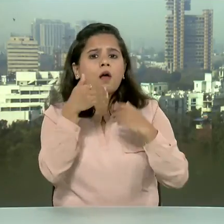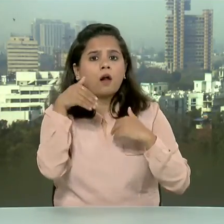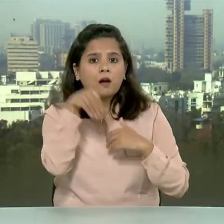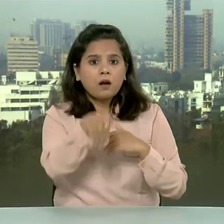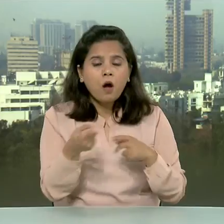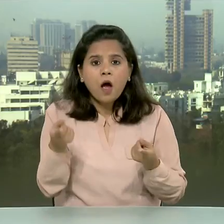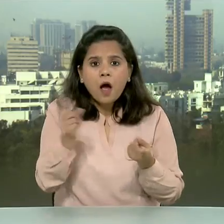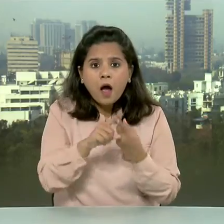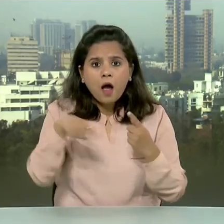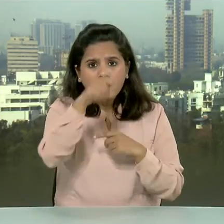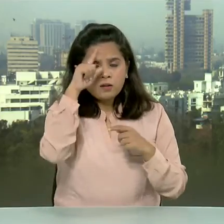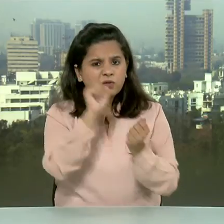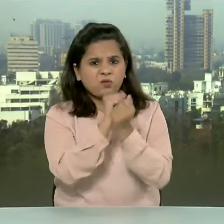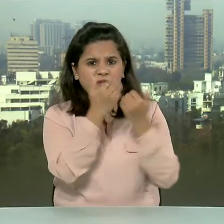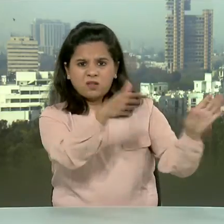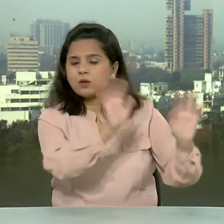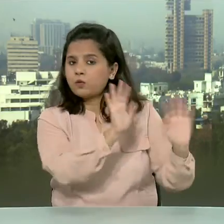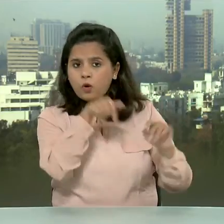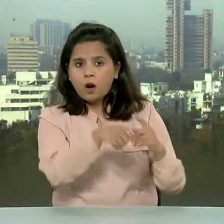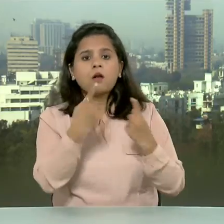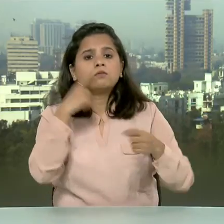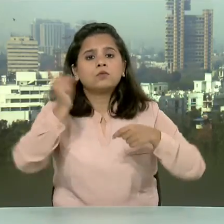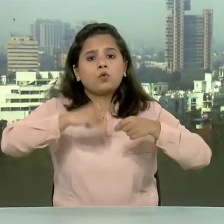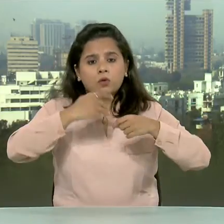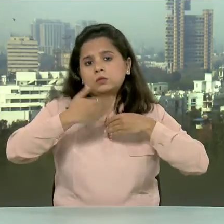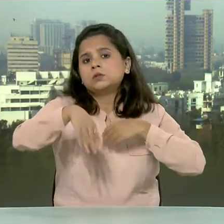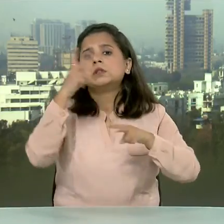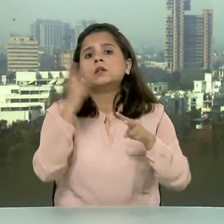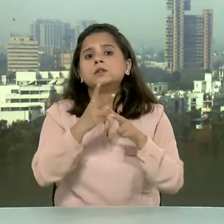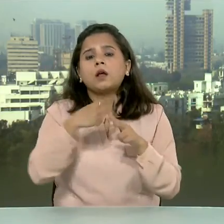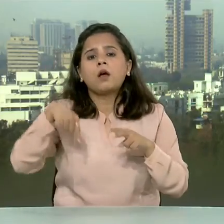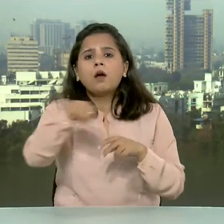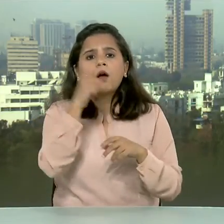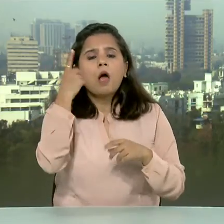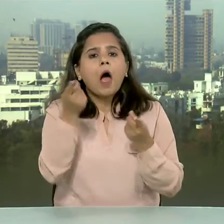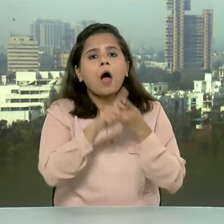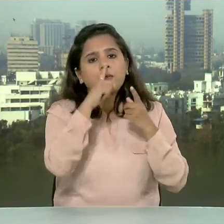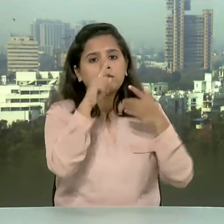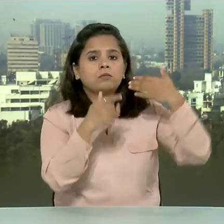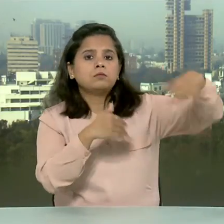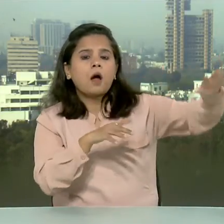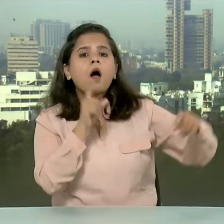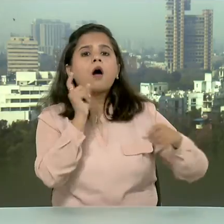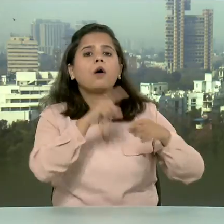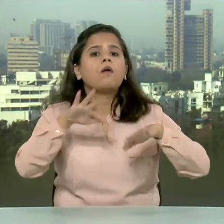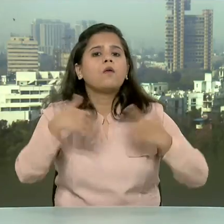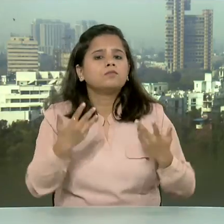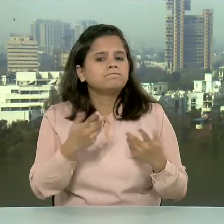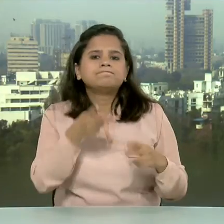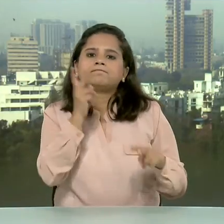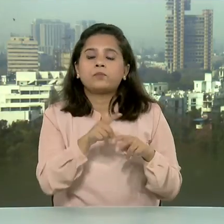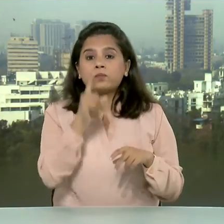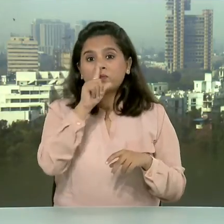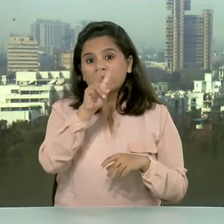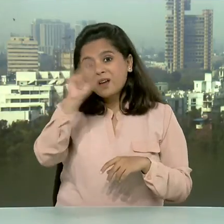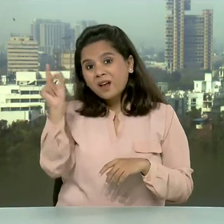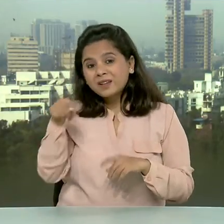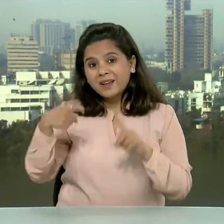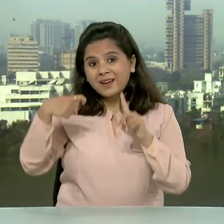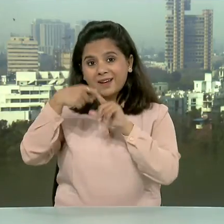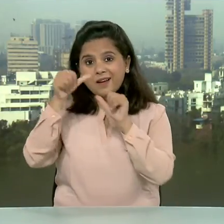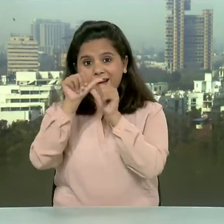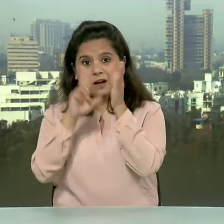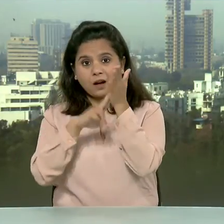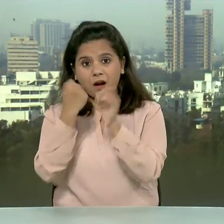पर इनको जमानत नहीं दी जा सकती और इससे केस प्रभावित हो सकता है वही कंगनार अनौत के दफ्टर को तोड़े